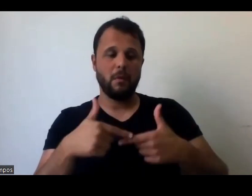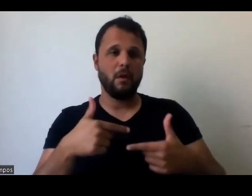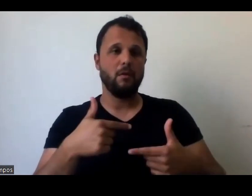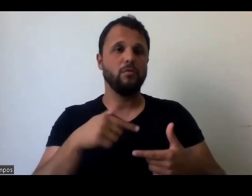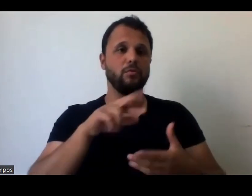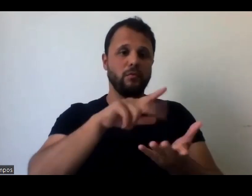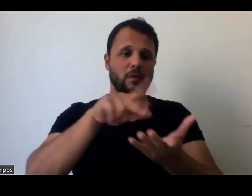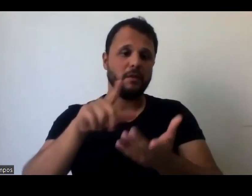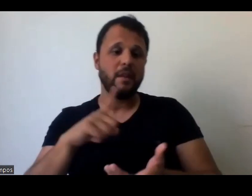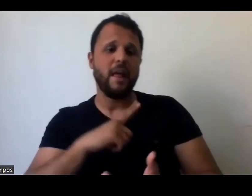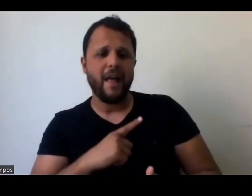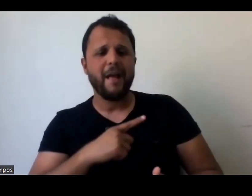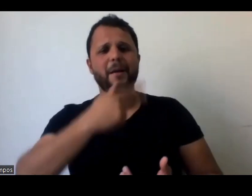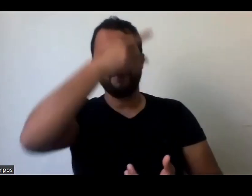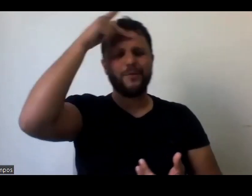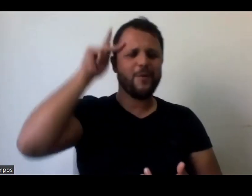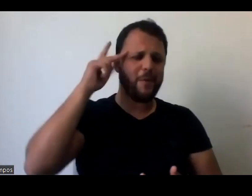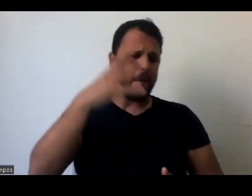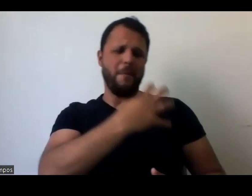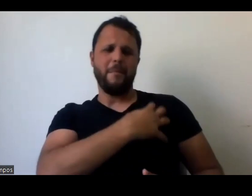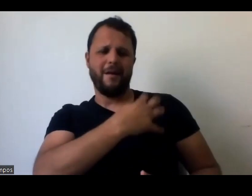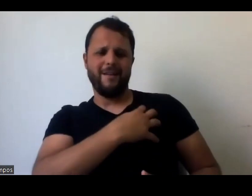Bahia, tem pessoas do Recife, né, assim,